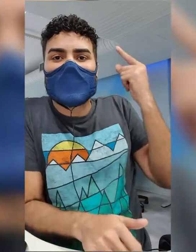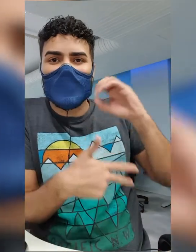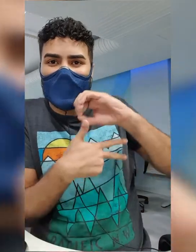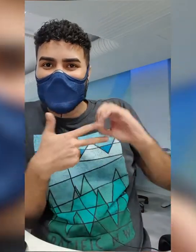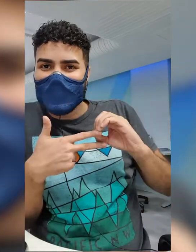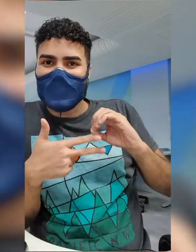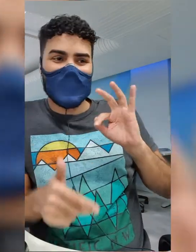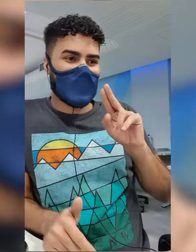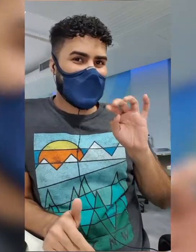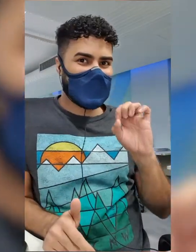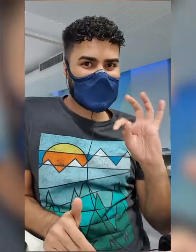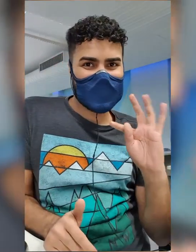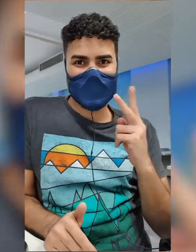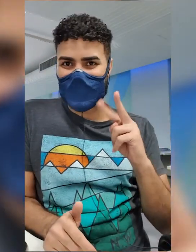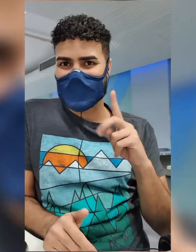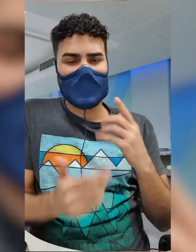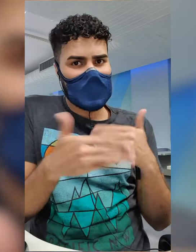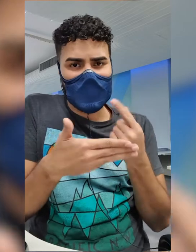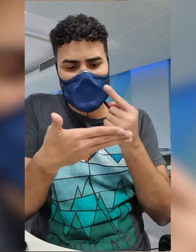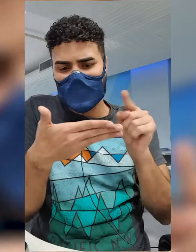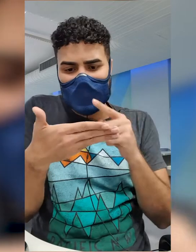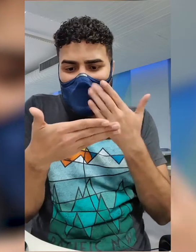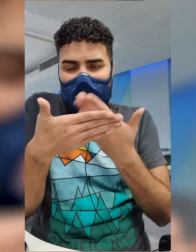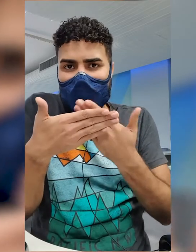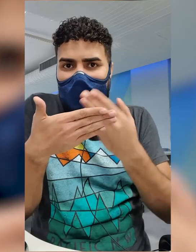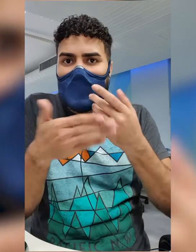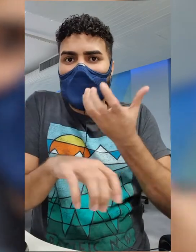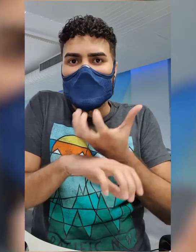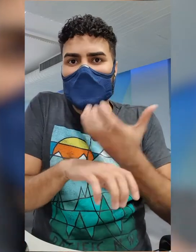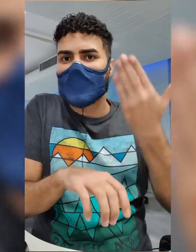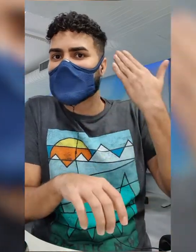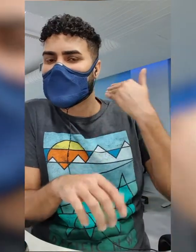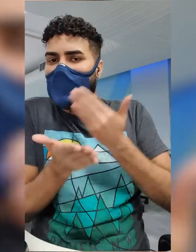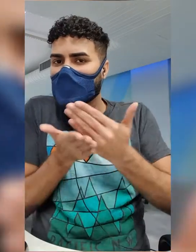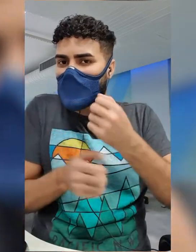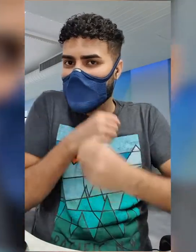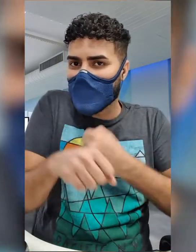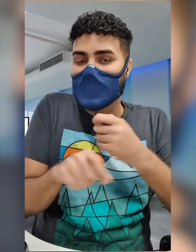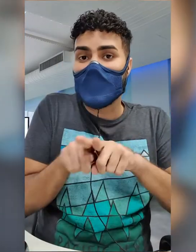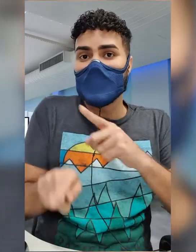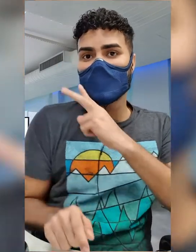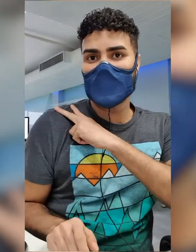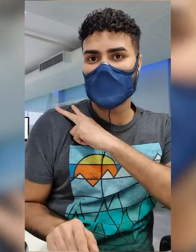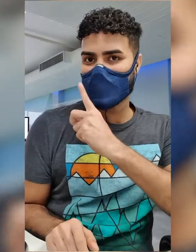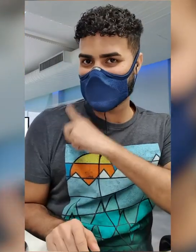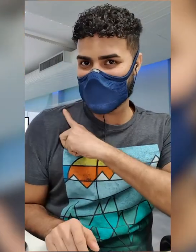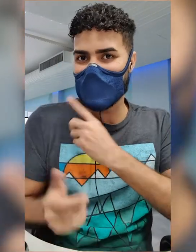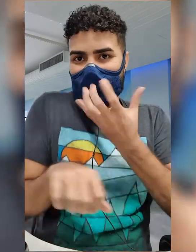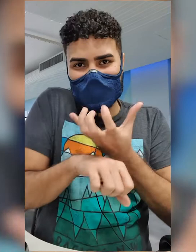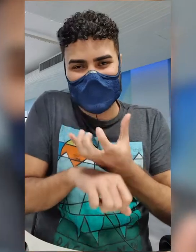antigas, tanto da FUVEST quanto do Enem, para revisar mesmo matérias passadas, matérias do início do ano, matérias do segundo, do primeiro